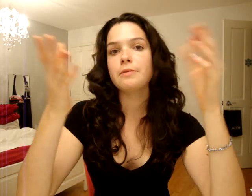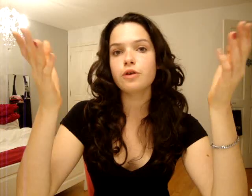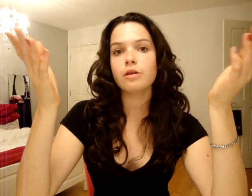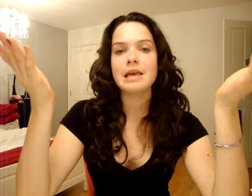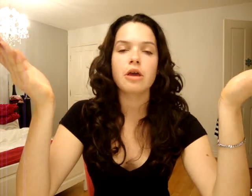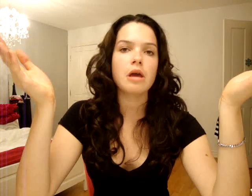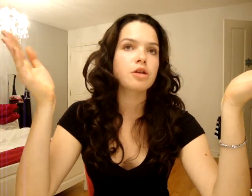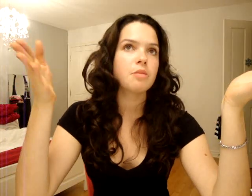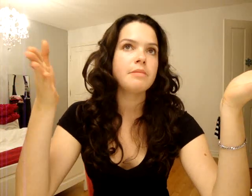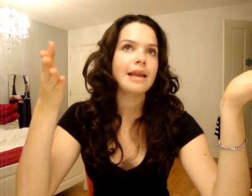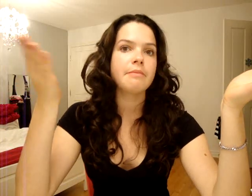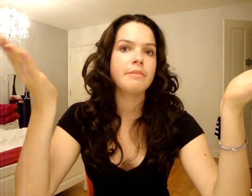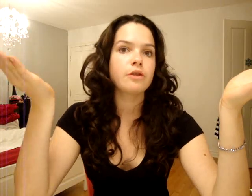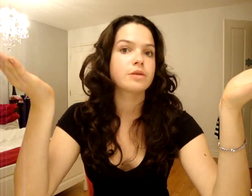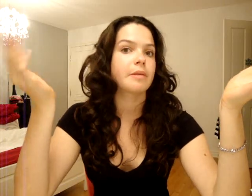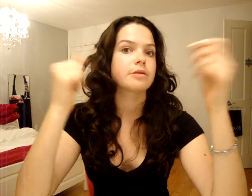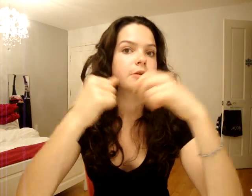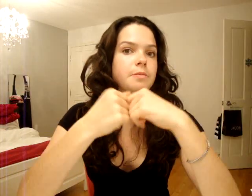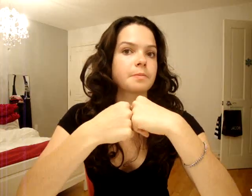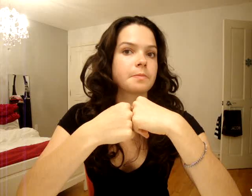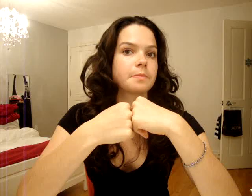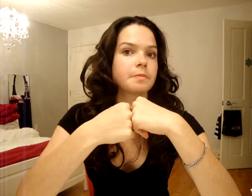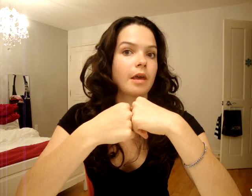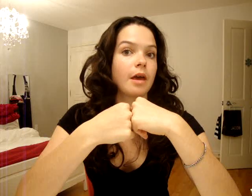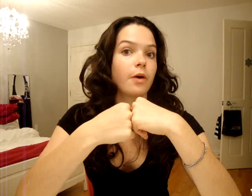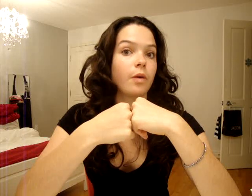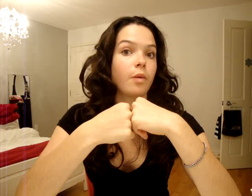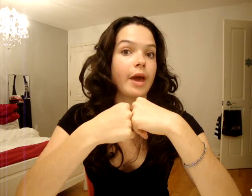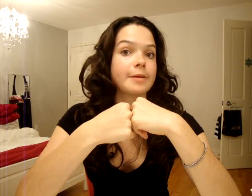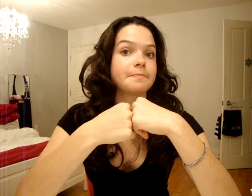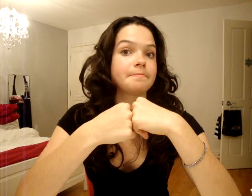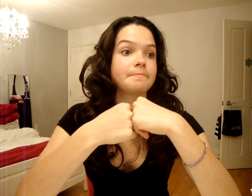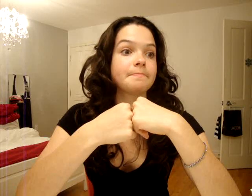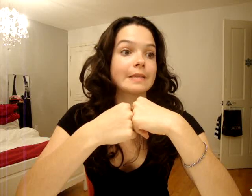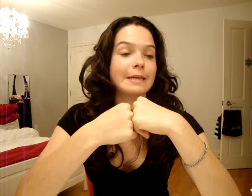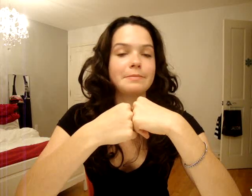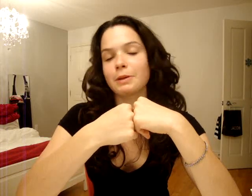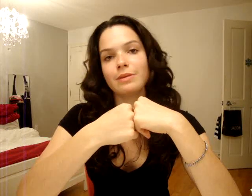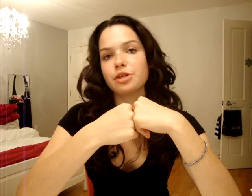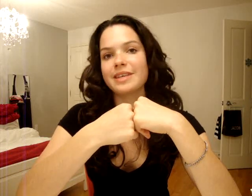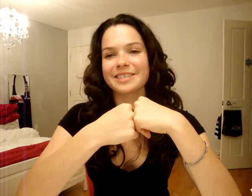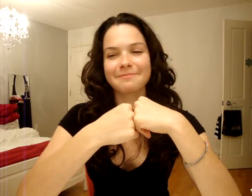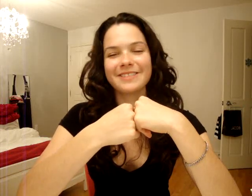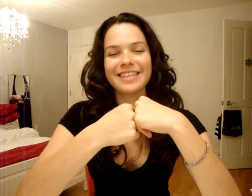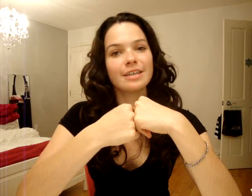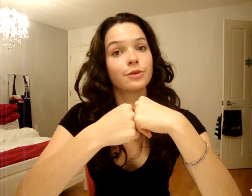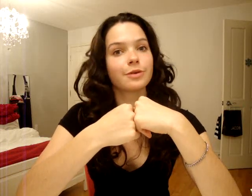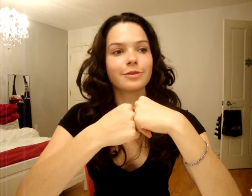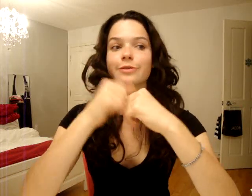'habitude, il accueille entre 1000 et 1200 personnes. Ouais. Puis, c'est pas tous des novices, hein. Non, non,